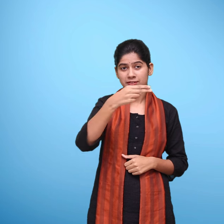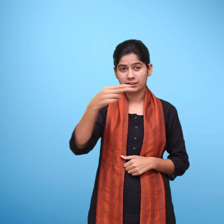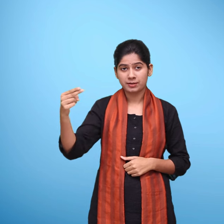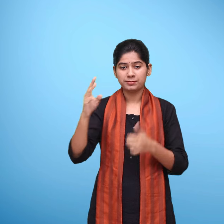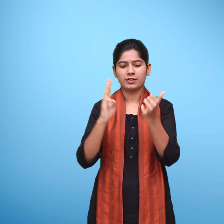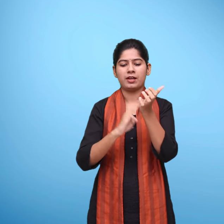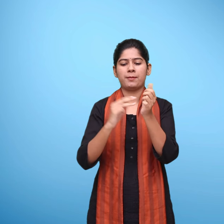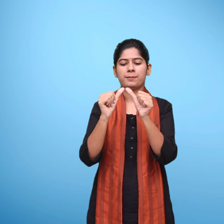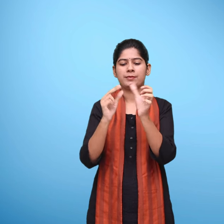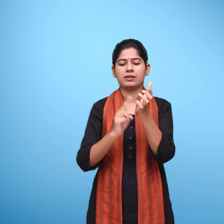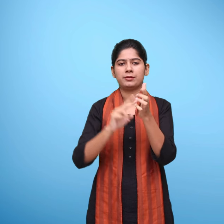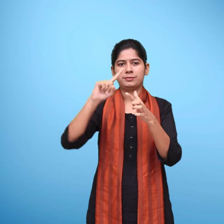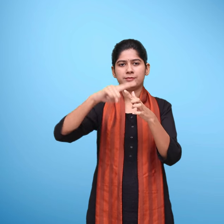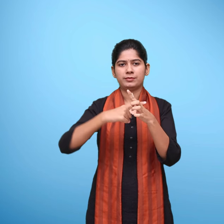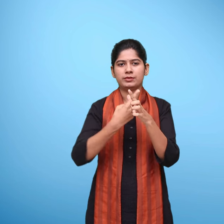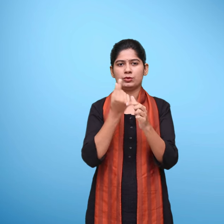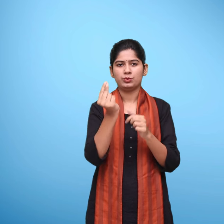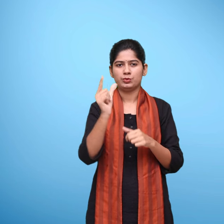अन्य सदस्यों तथा मंजुल भारगव